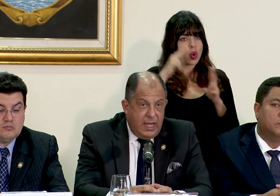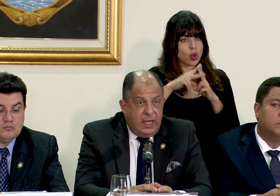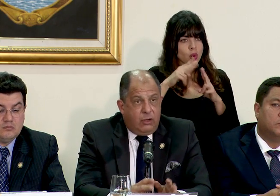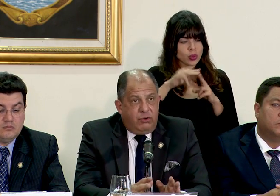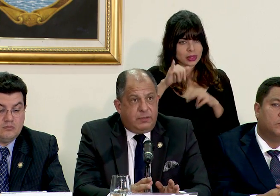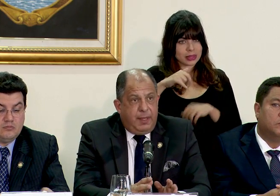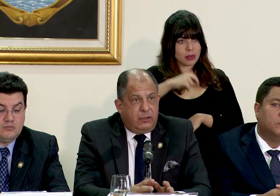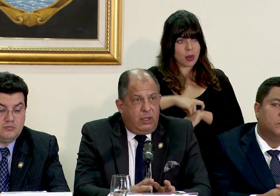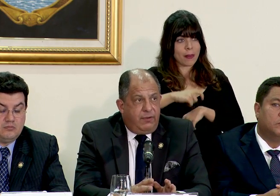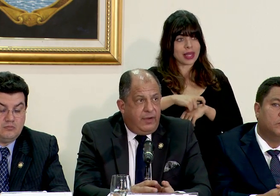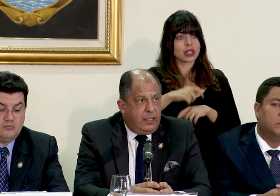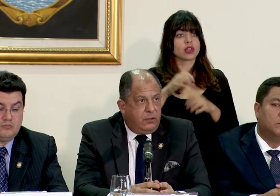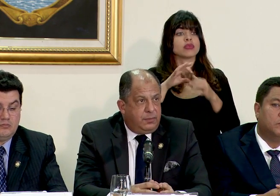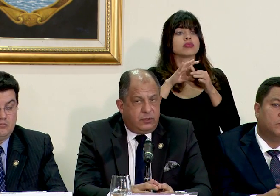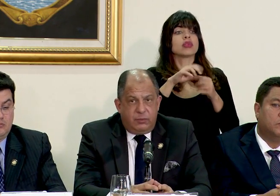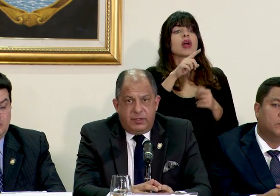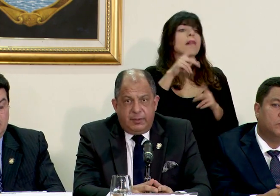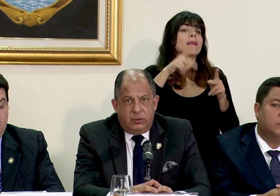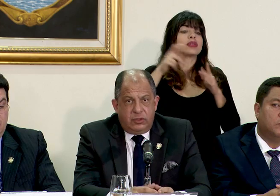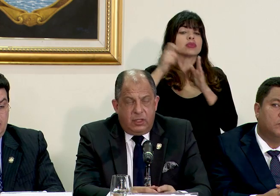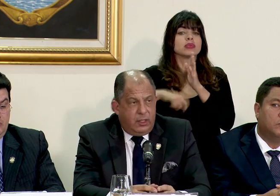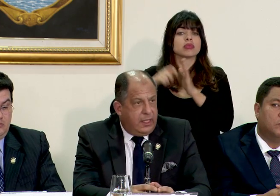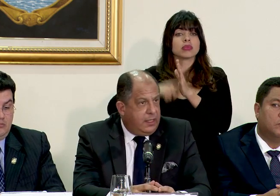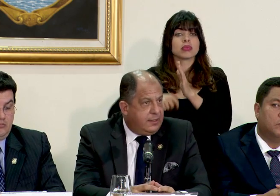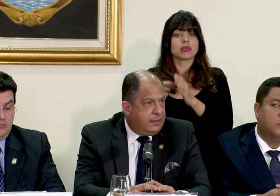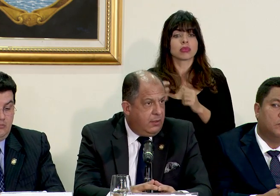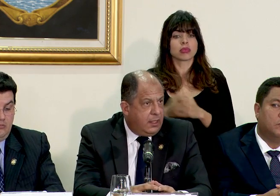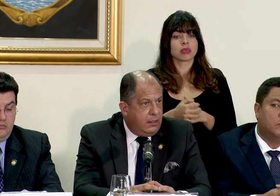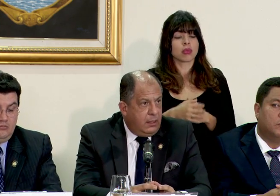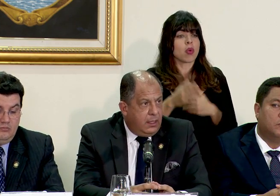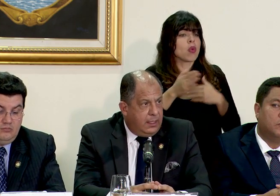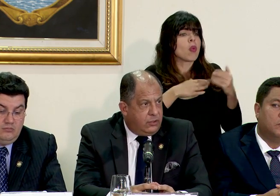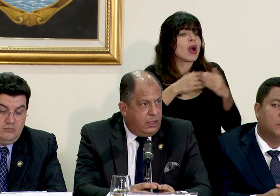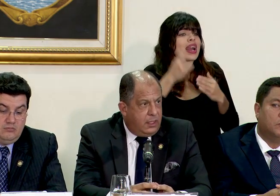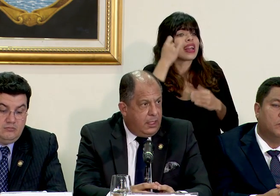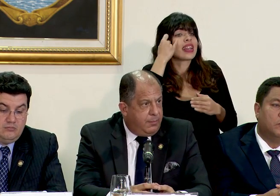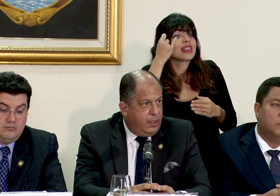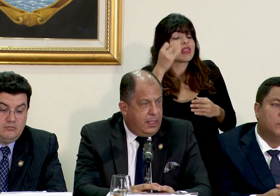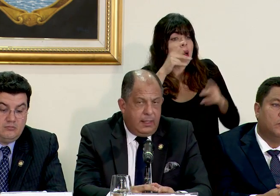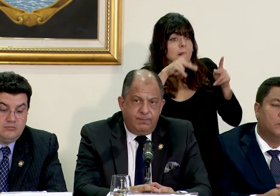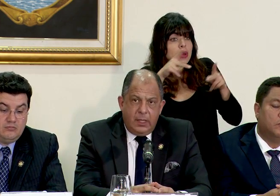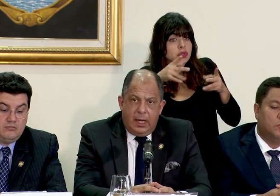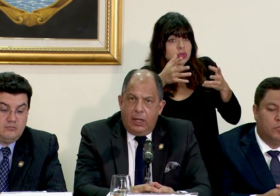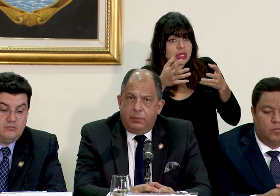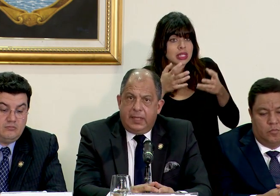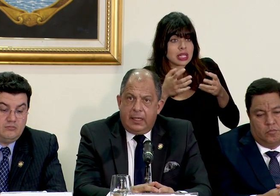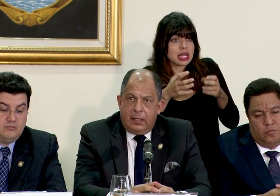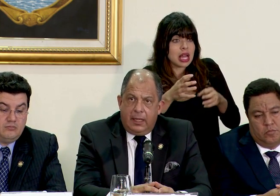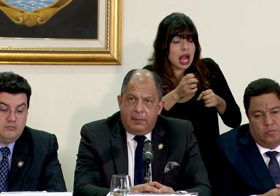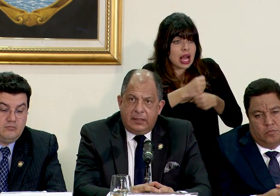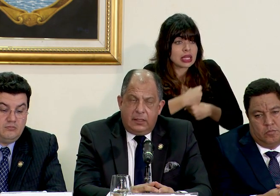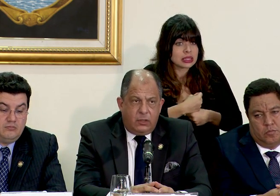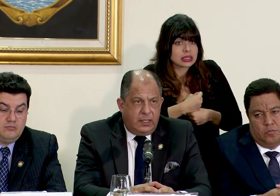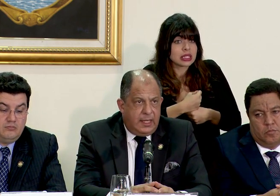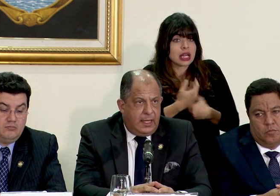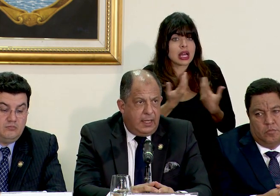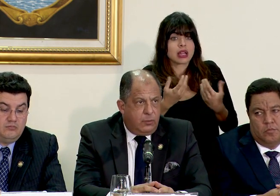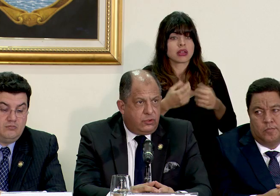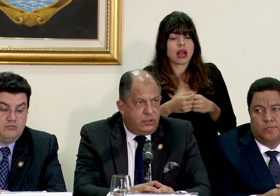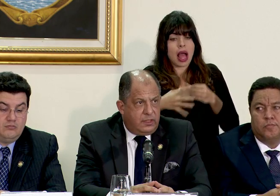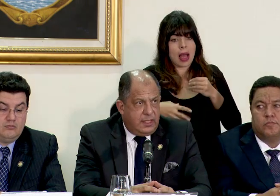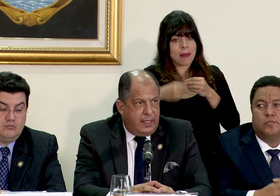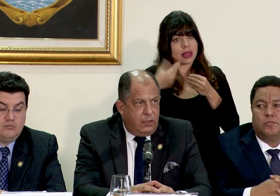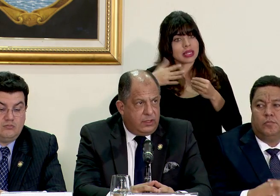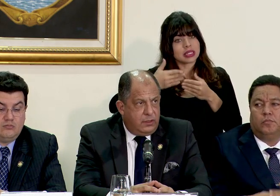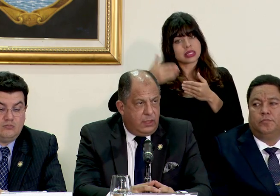marco y con respecto al referéndum pues somos respetuosos de cualquier iniciativa que la ciudadanía pueda adoptar además de lo que ya